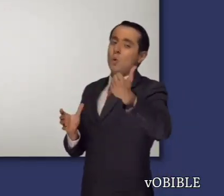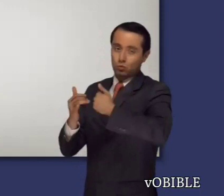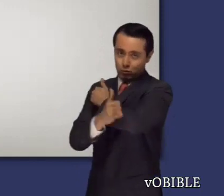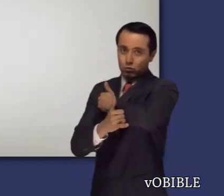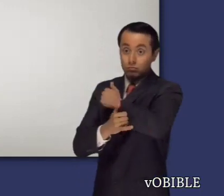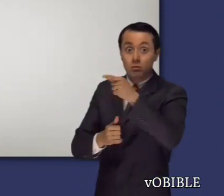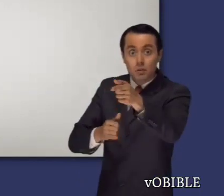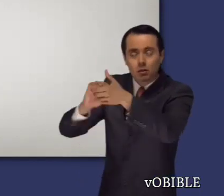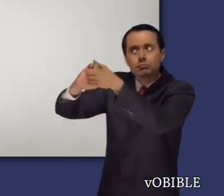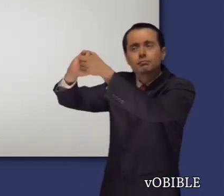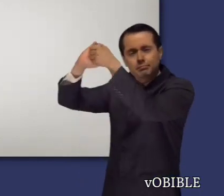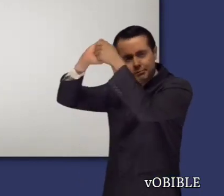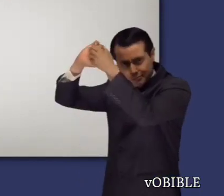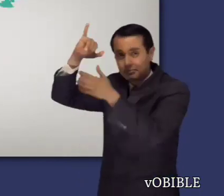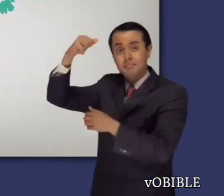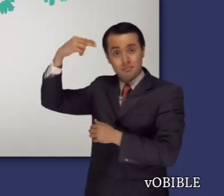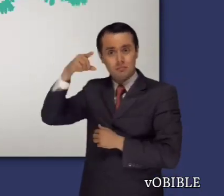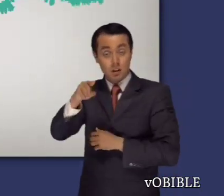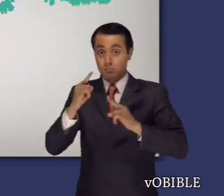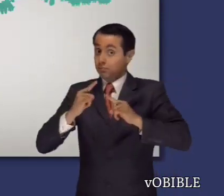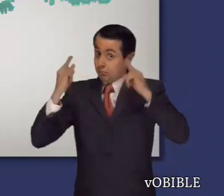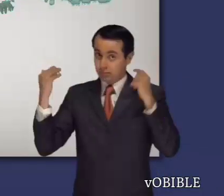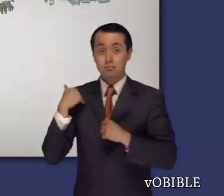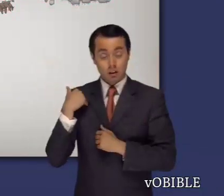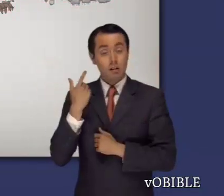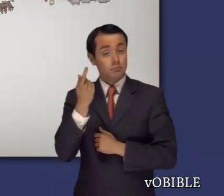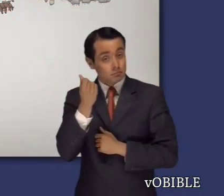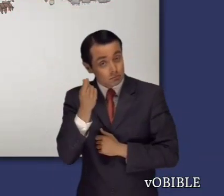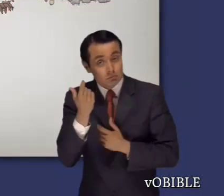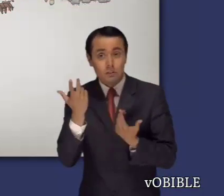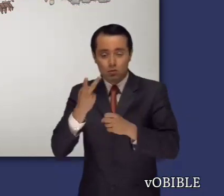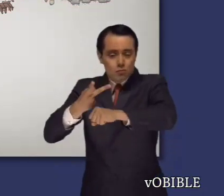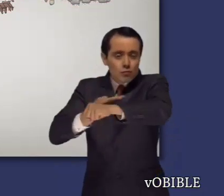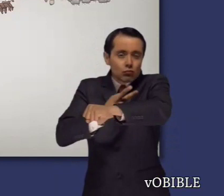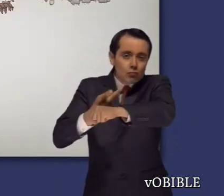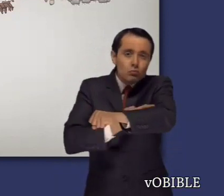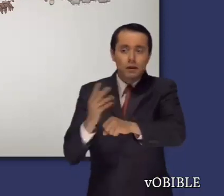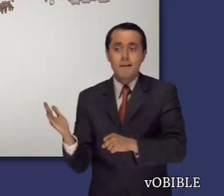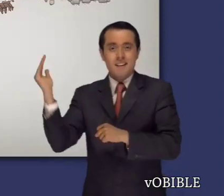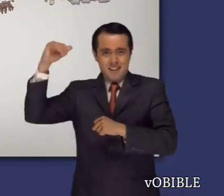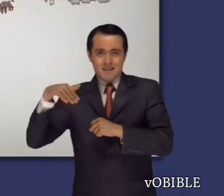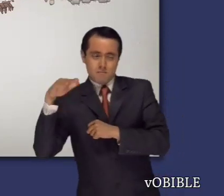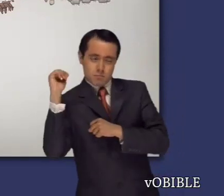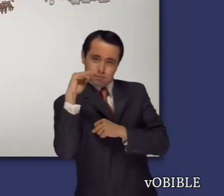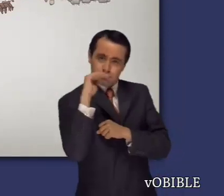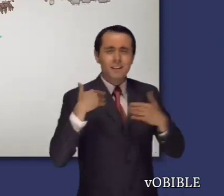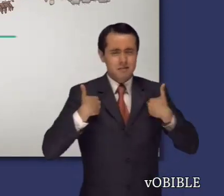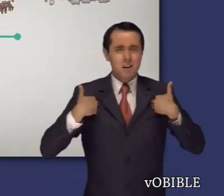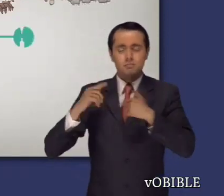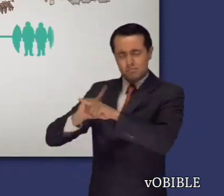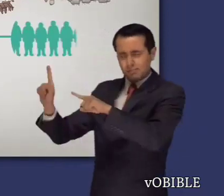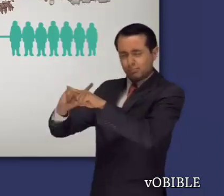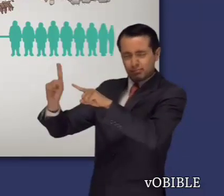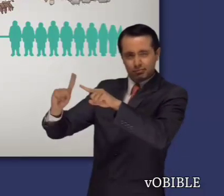Job era muy rico. Tenía muchos siervos y poseía miles de ovejas, camellos y otros animales.